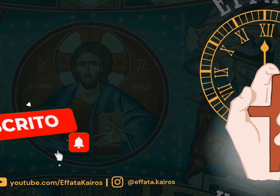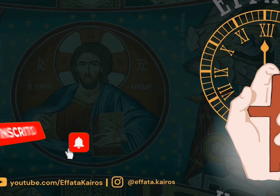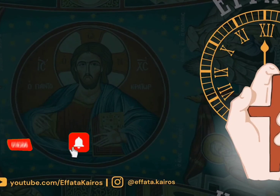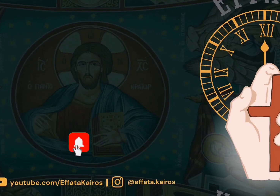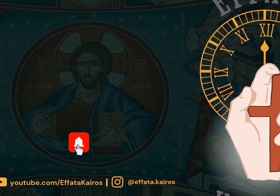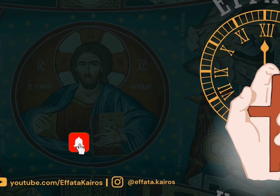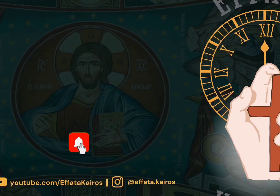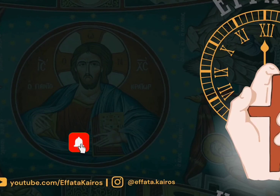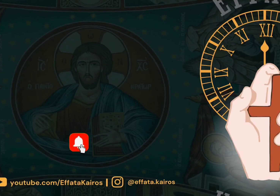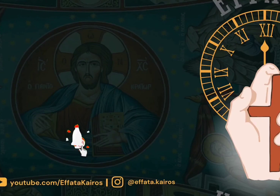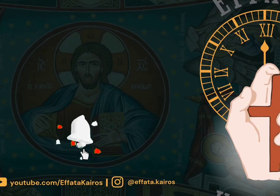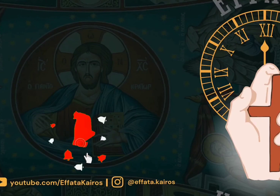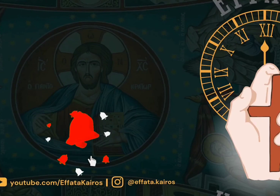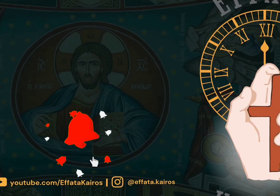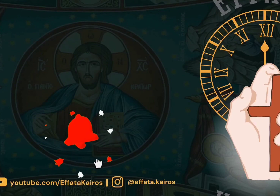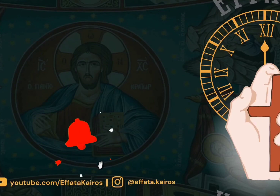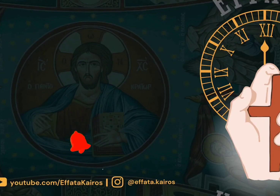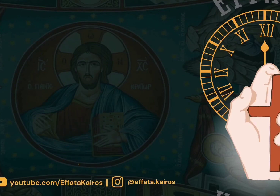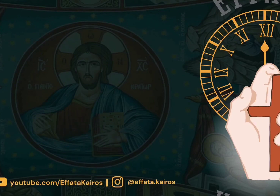Palavra do Senhor